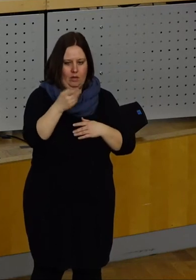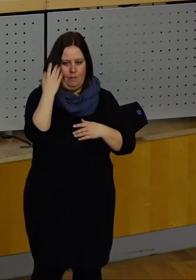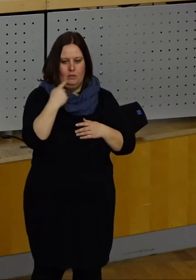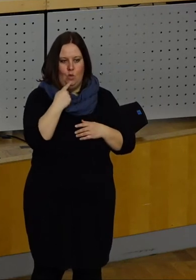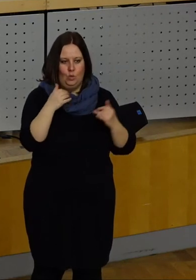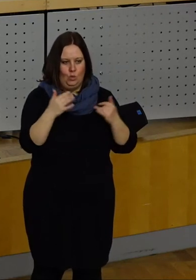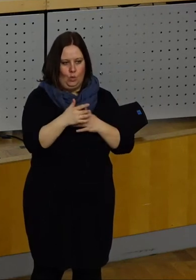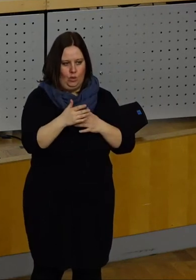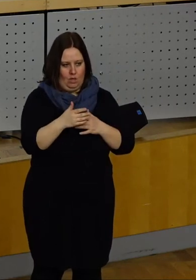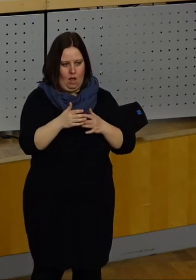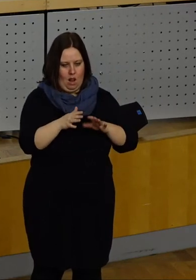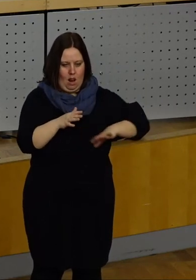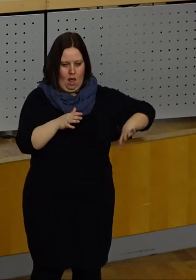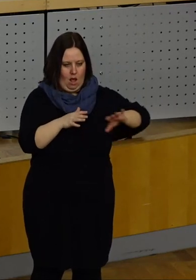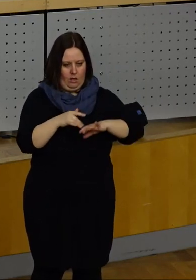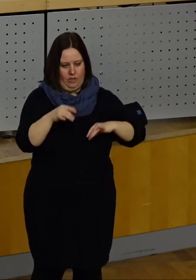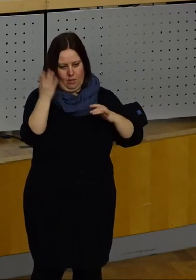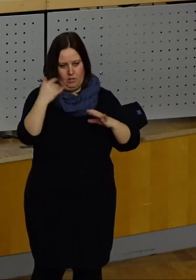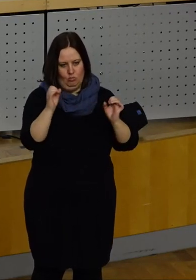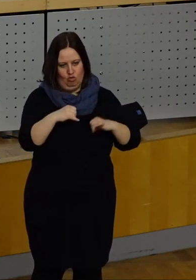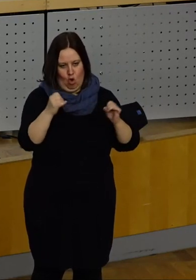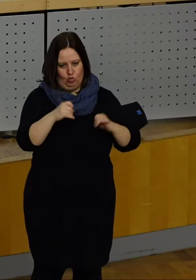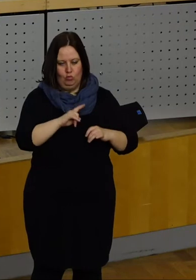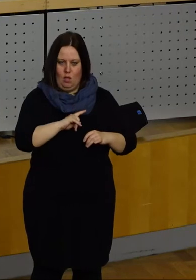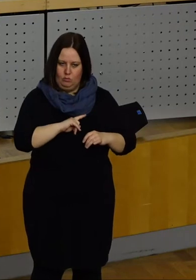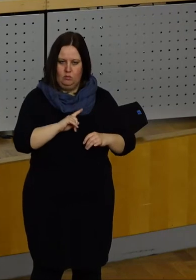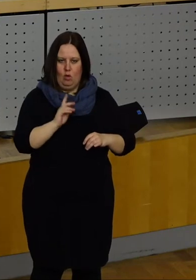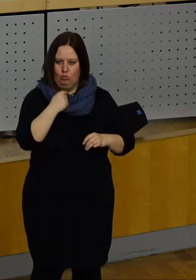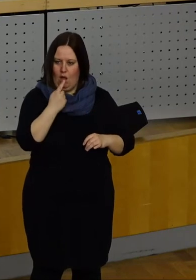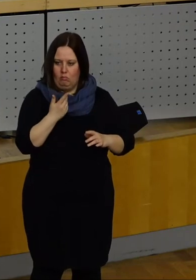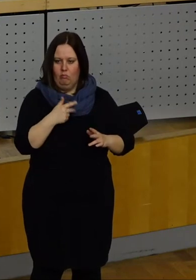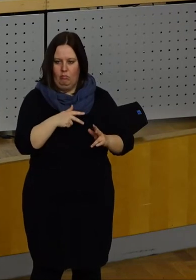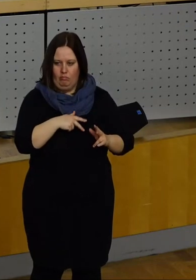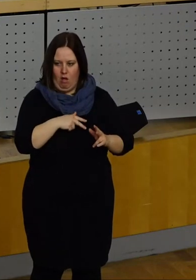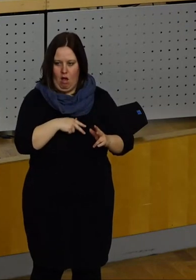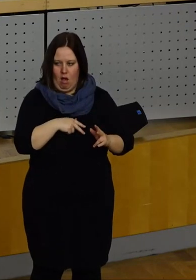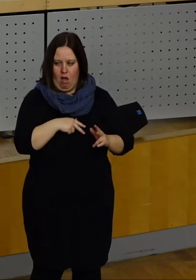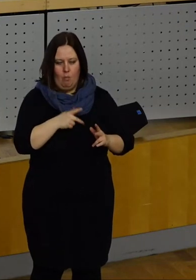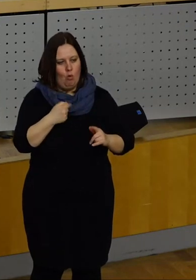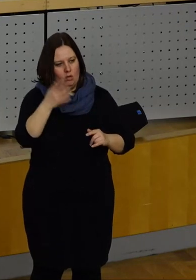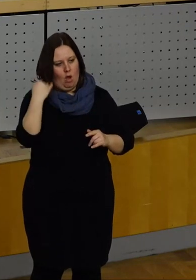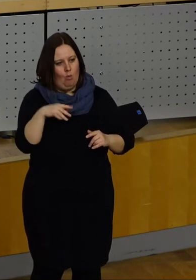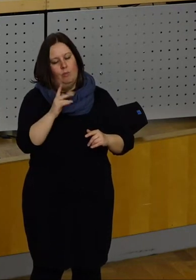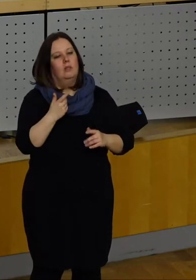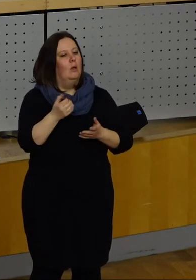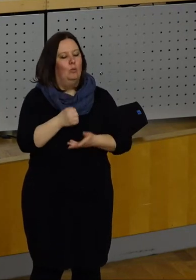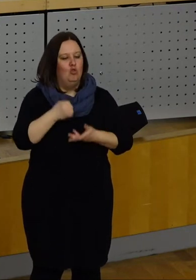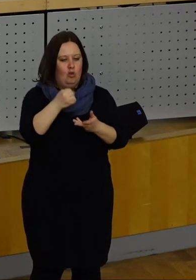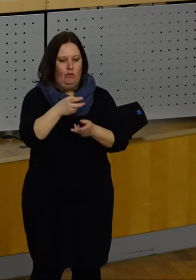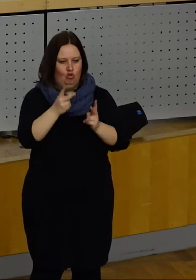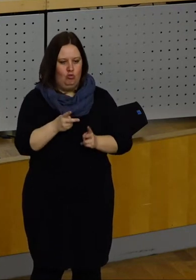-Lager haben wir diese beschlossen und ich glaube auch, ich lehne mich nicht so weit aus dem Fenster, wenn ich behaupte, dass wir mit dem Budget für die